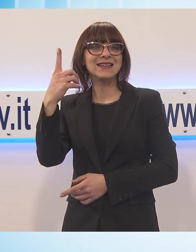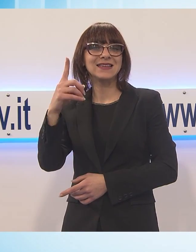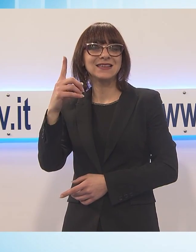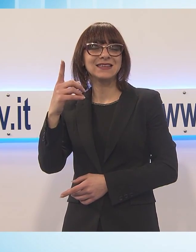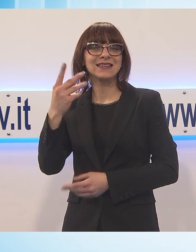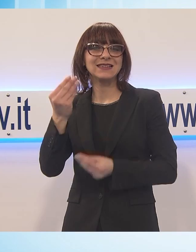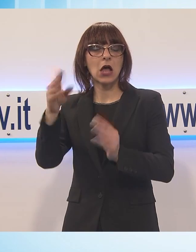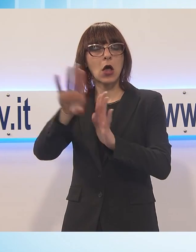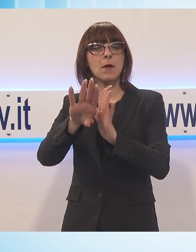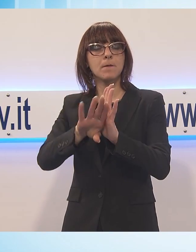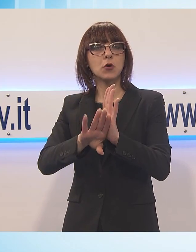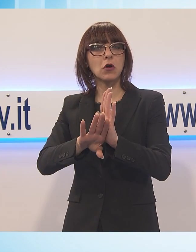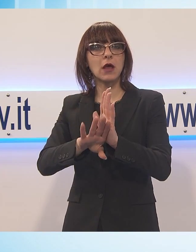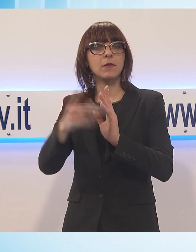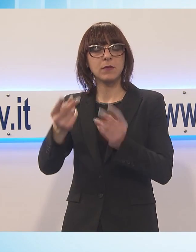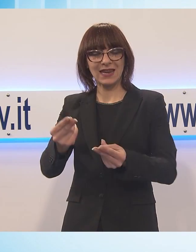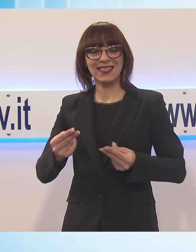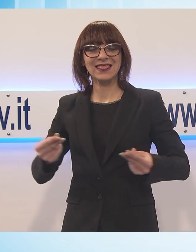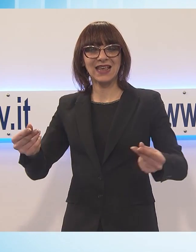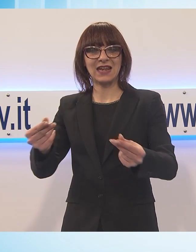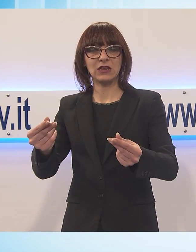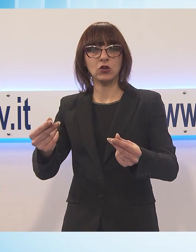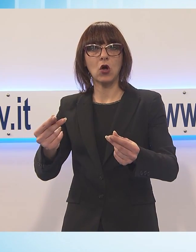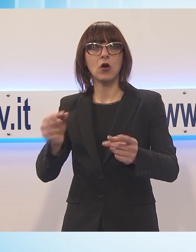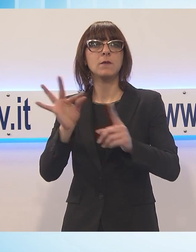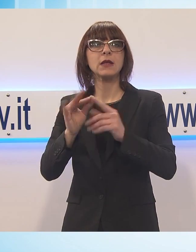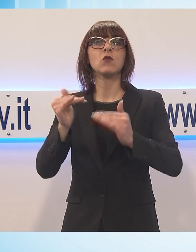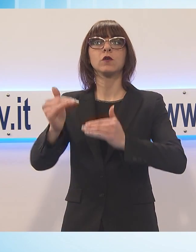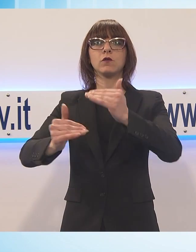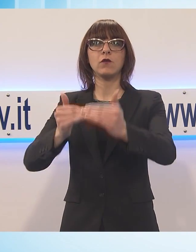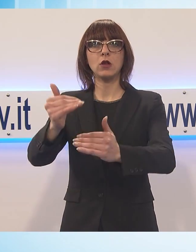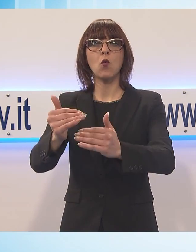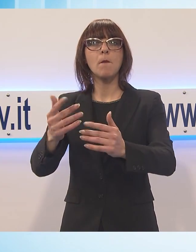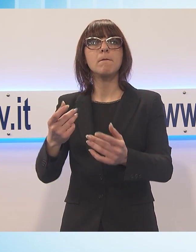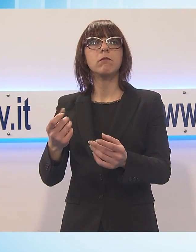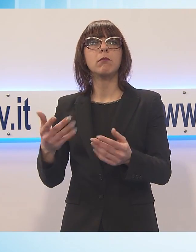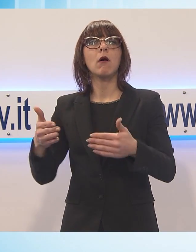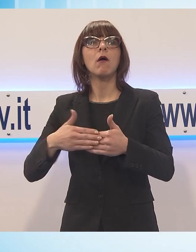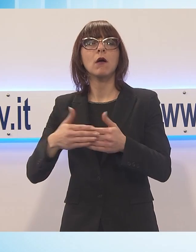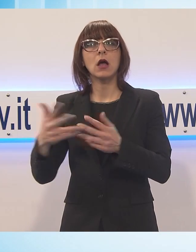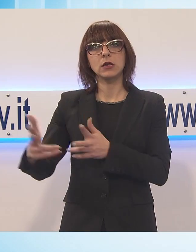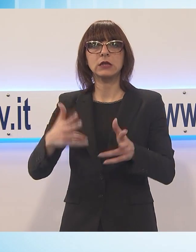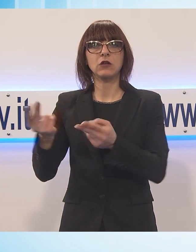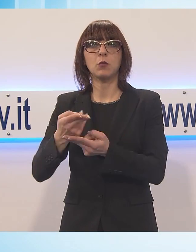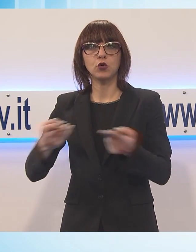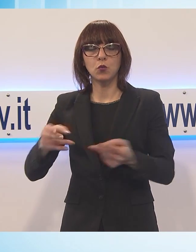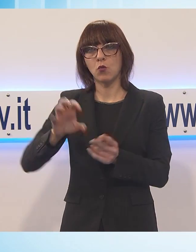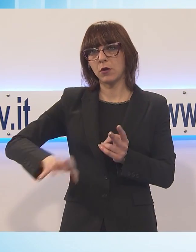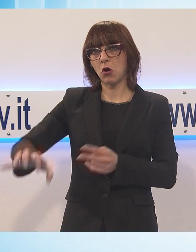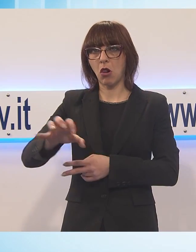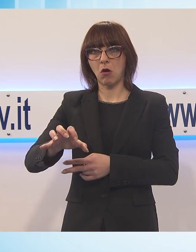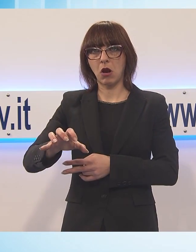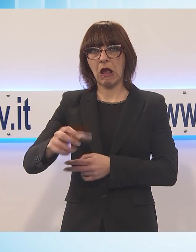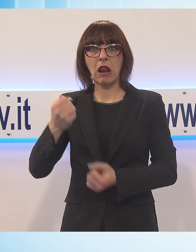programmazione del territorio, una programmazione per le funzioni di sviluppo, accanto alla mobilità, al trasporto pubblico locale, cioè